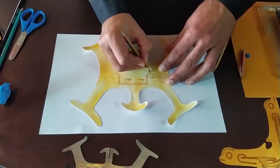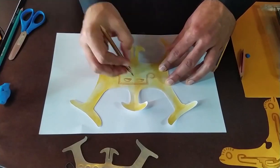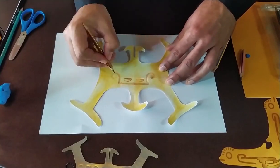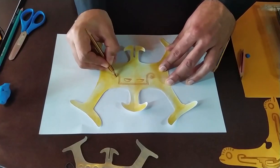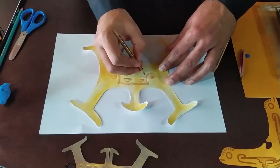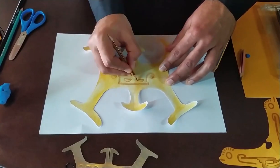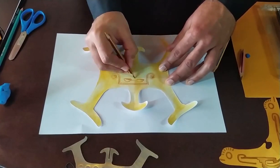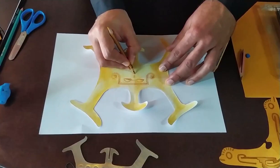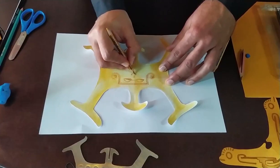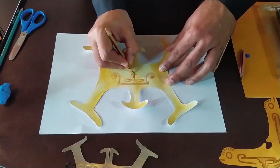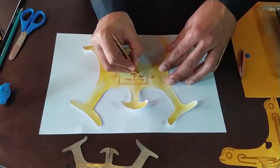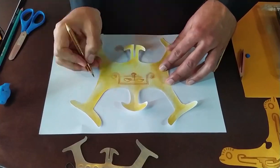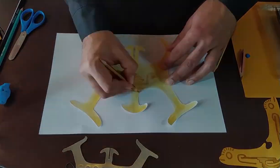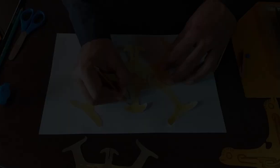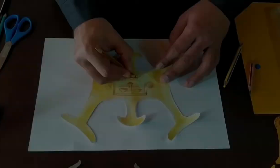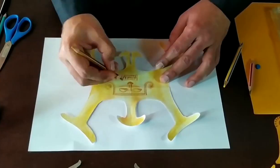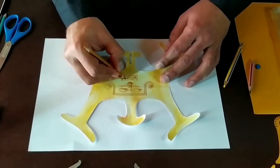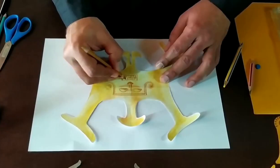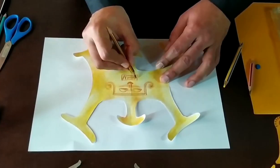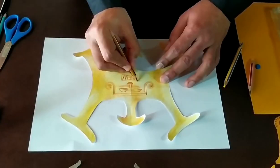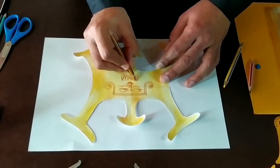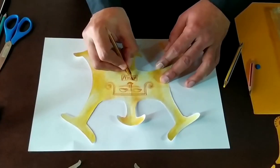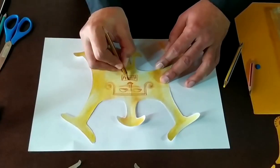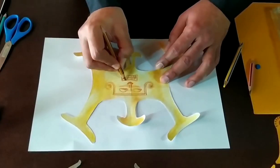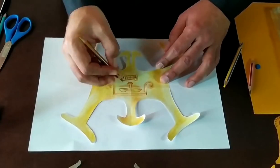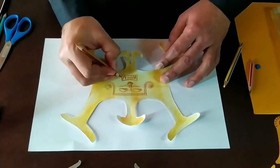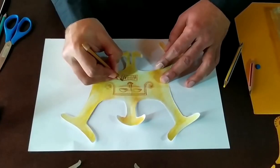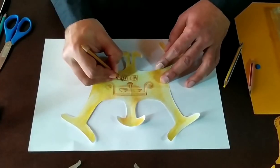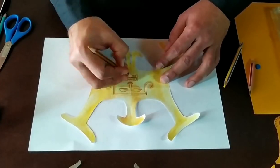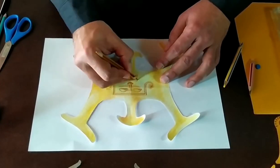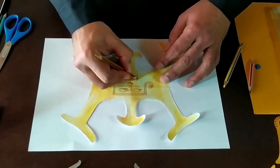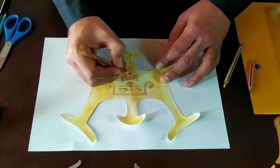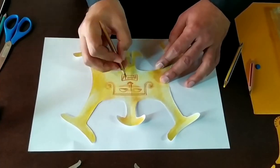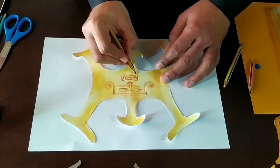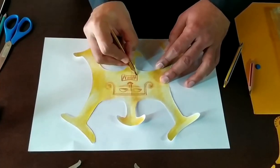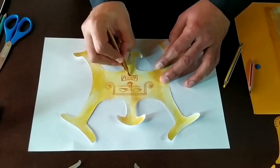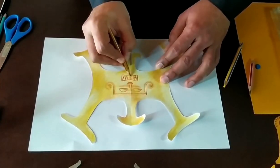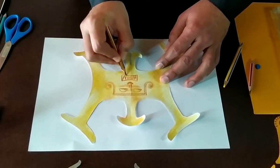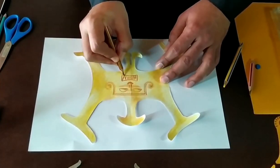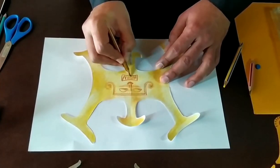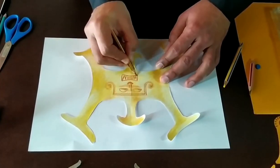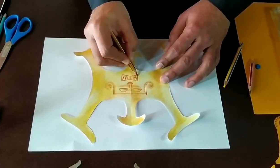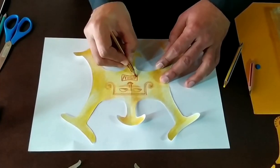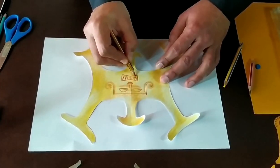Con el color café, sigamos dibujando. Y miren con cuidado.